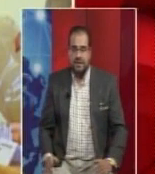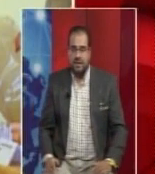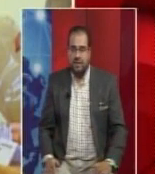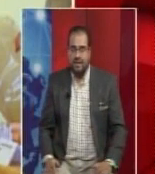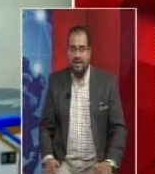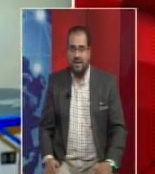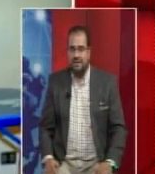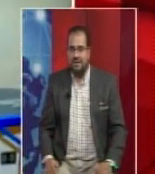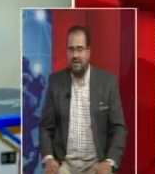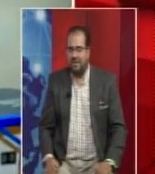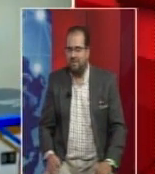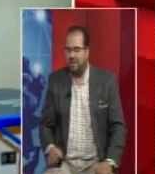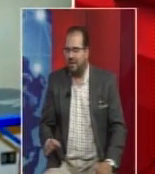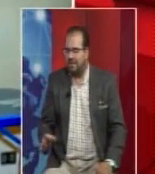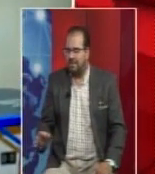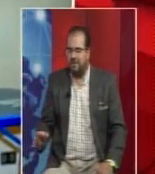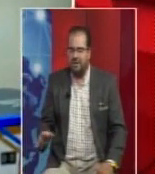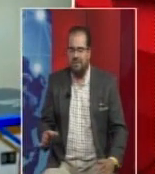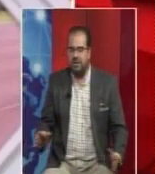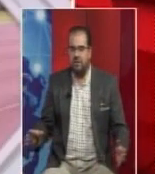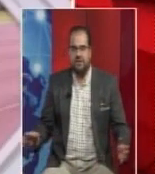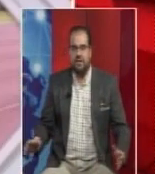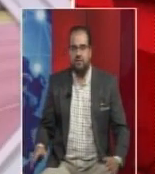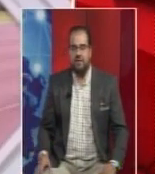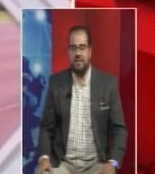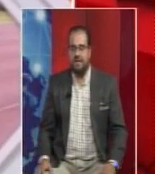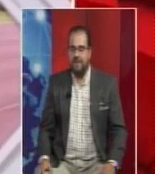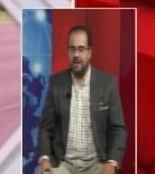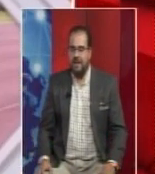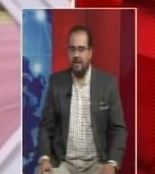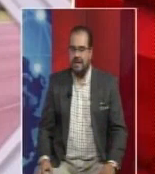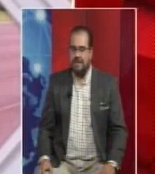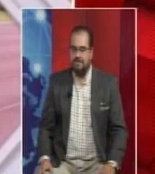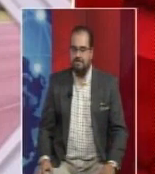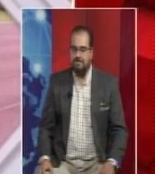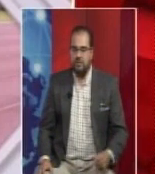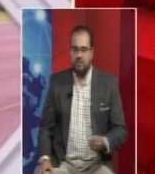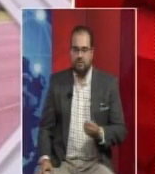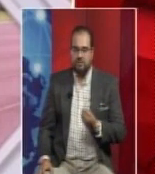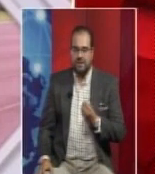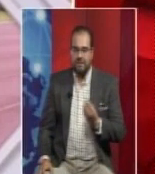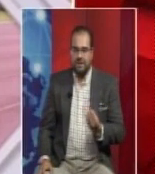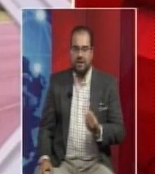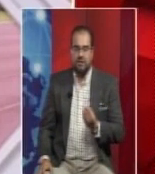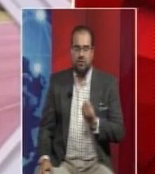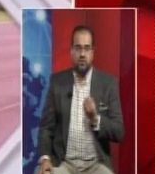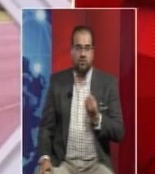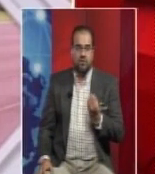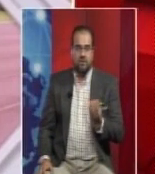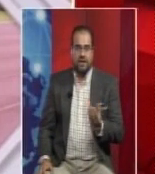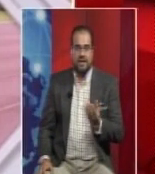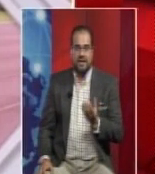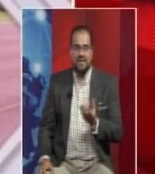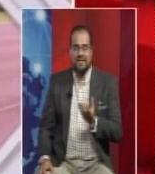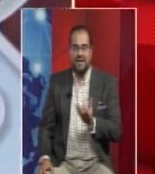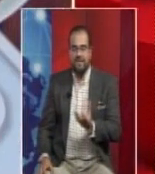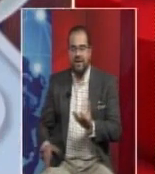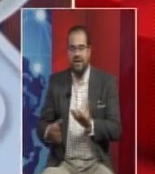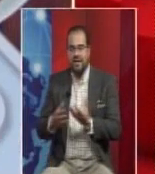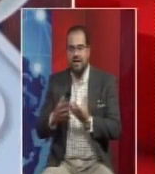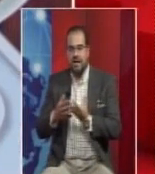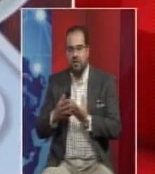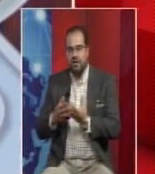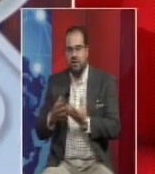es una entidad tan importante para el mantenimiento de nuestra democracia. Yo realmente conozco muy bien el TSE